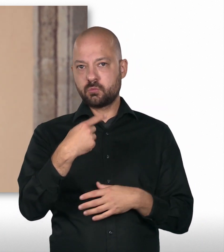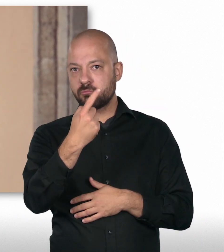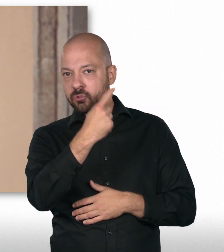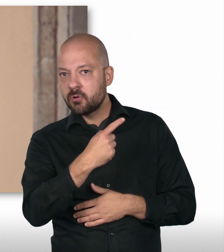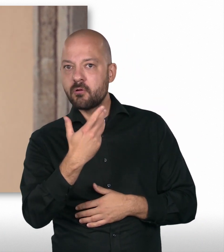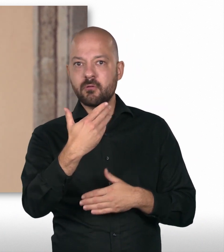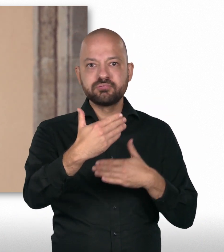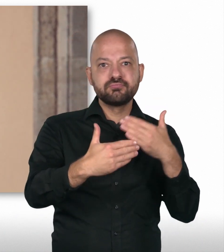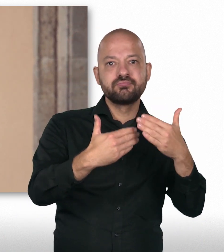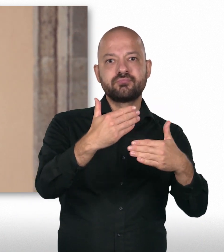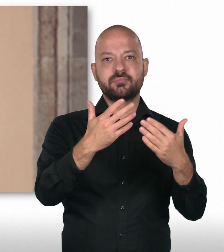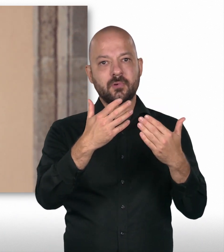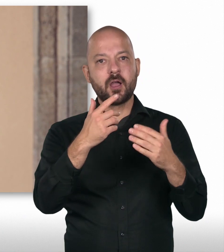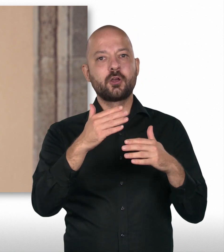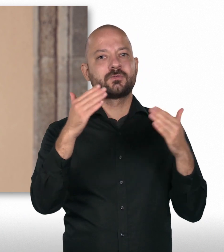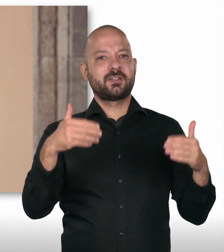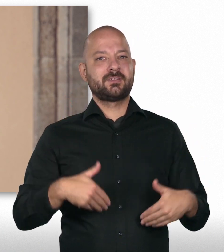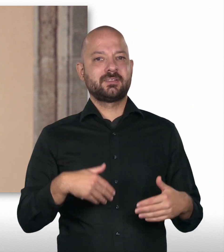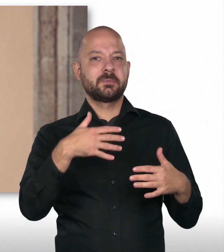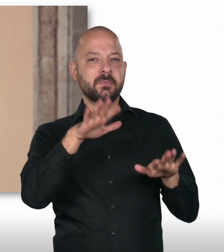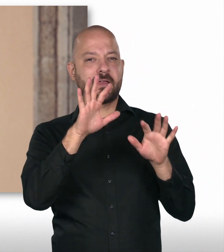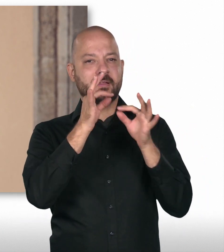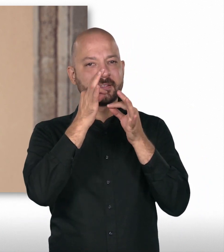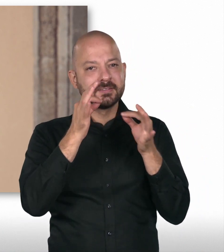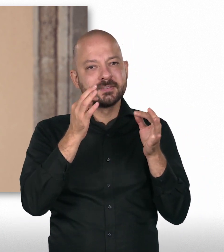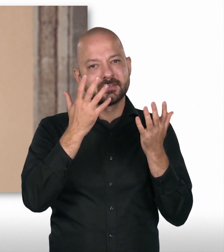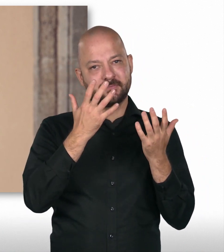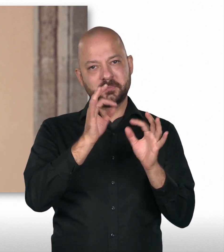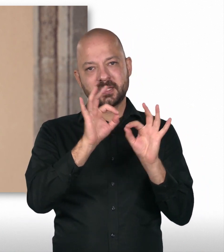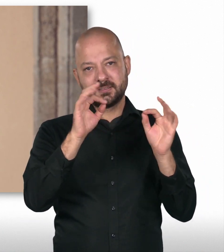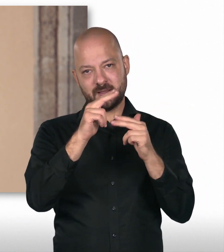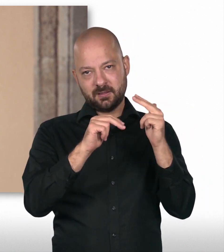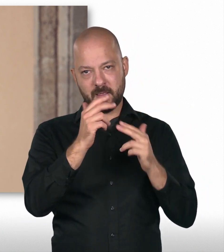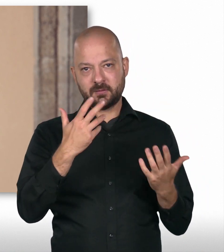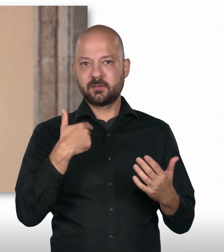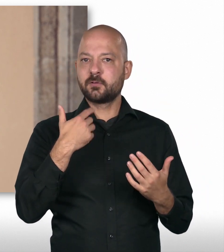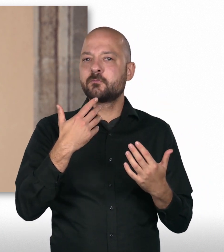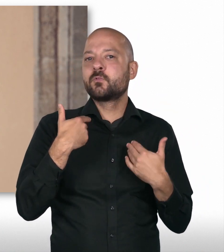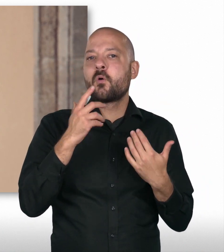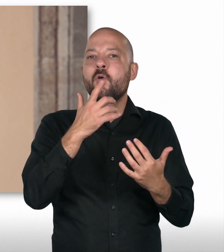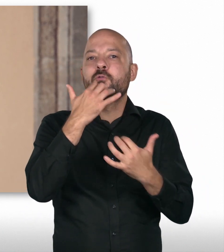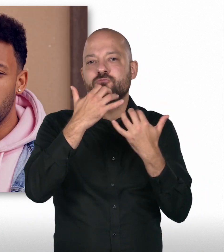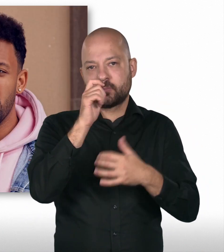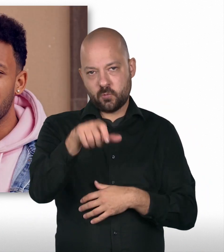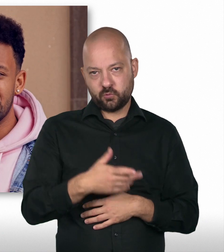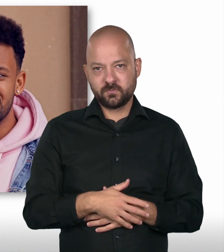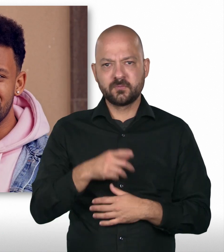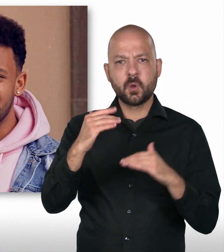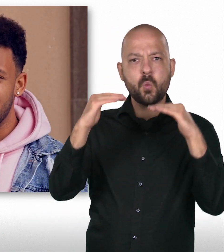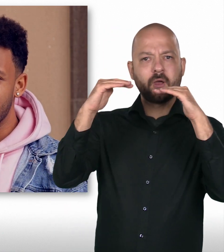mich auf das kommende Jahr, den Auswärtigen Dienst ein bisschen besser kennenzulernen noch und freue mich auch jetzt, dir ein bisschen was darüber zu erzählen. Hörer Dienst ist ja irgendwie